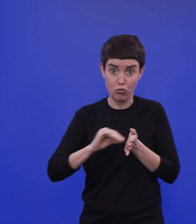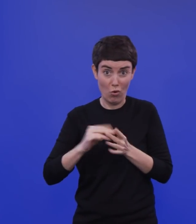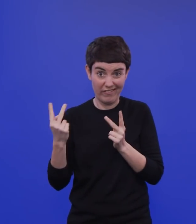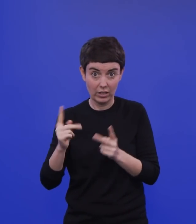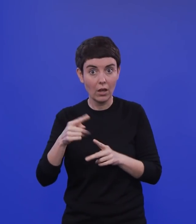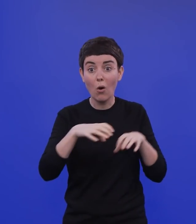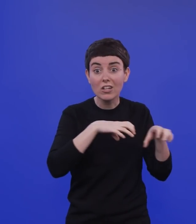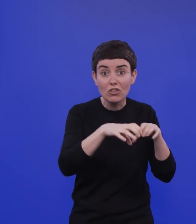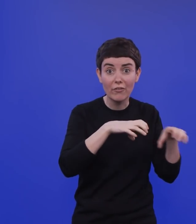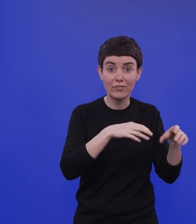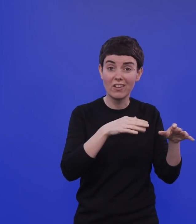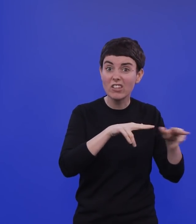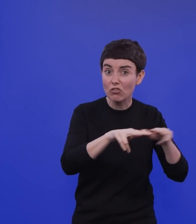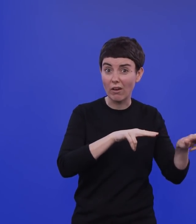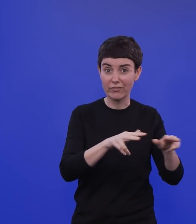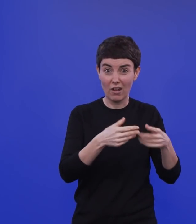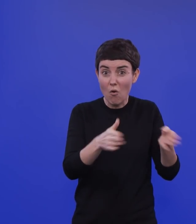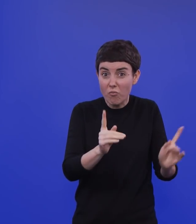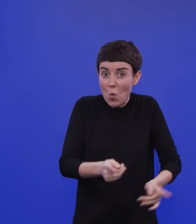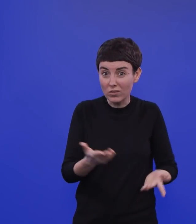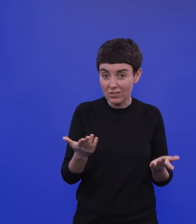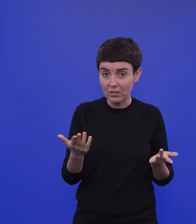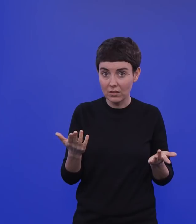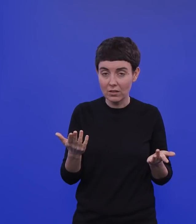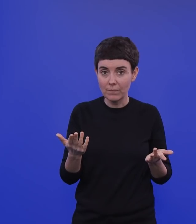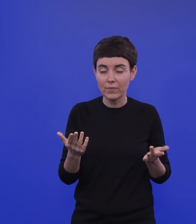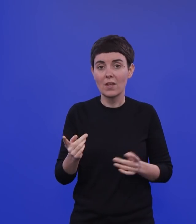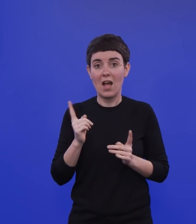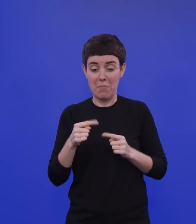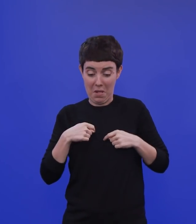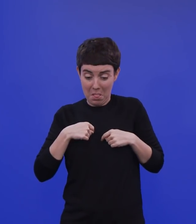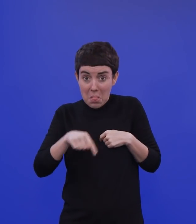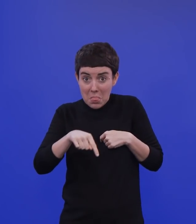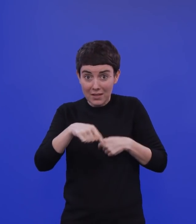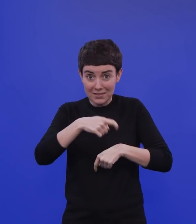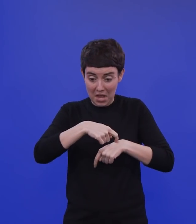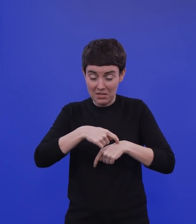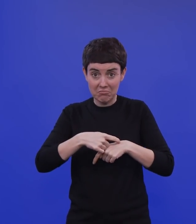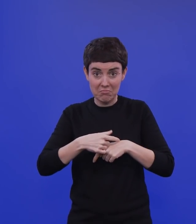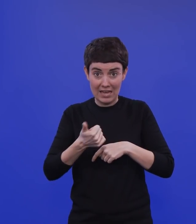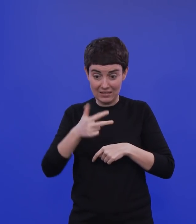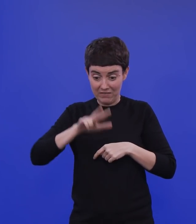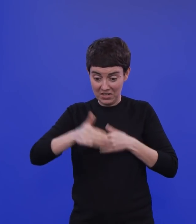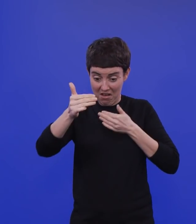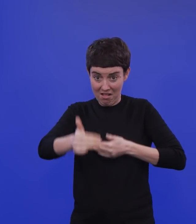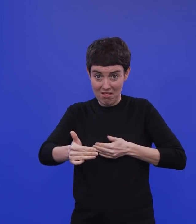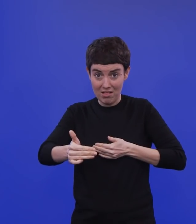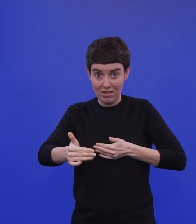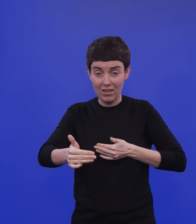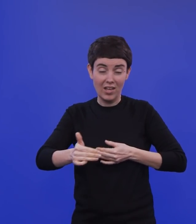wichtig, aber eben für die unmittelbar bevorstehende nächste Zeit für das Quartal eins, muss man sich leider auch klar machen. Wenn